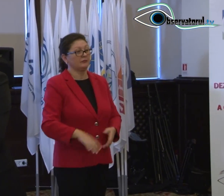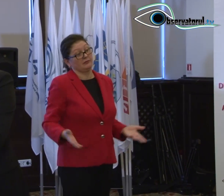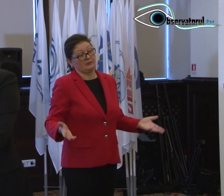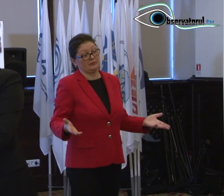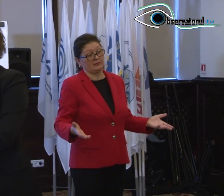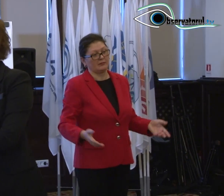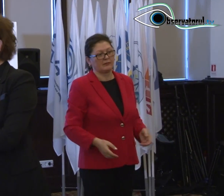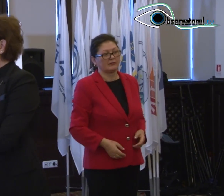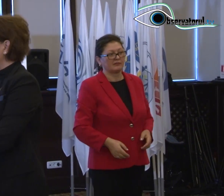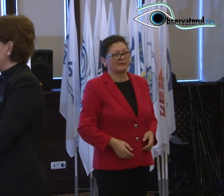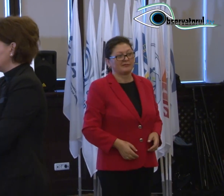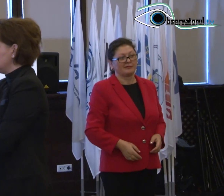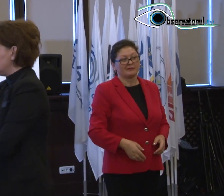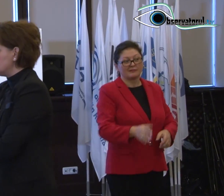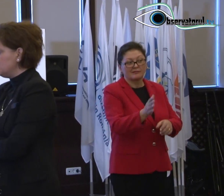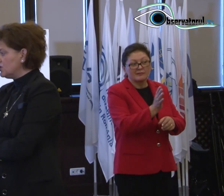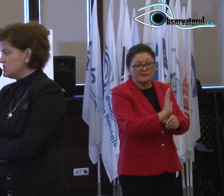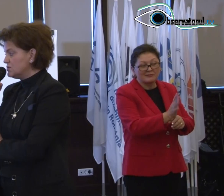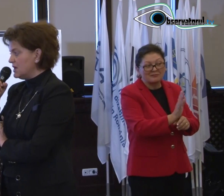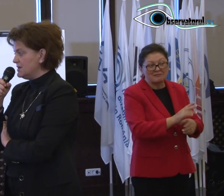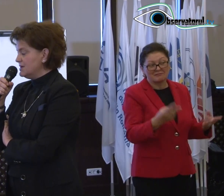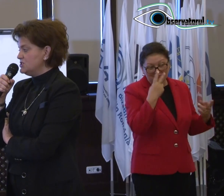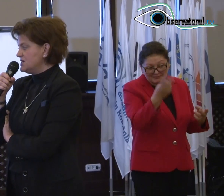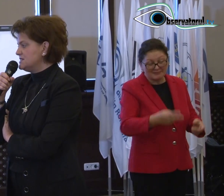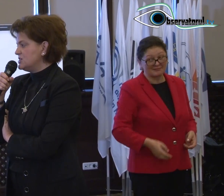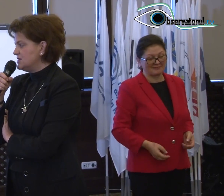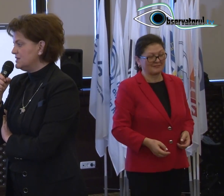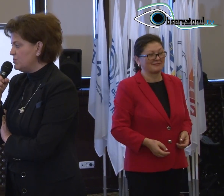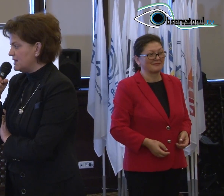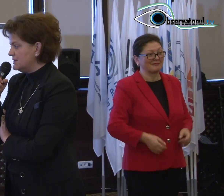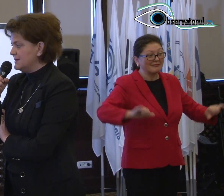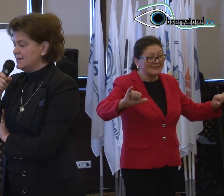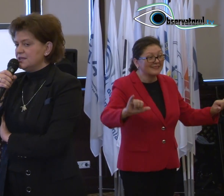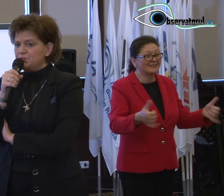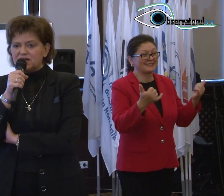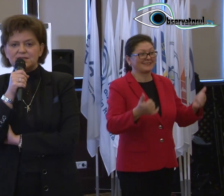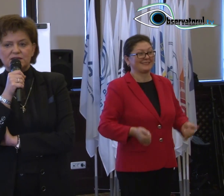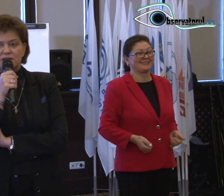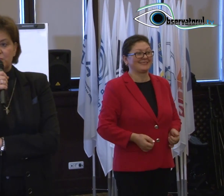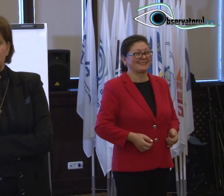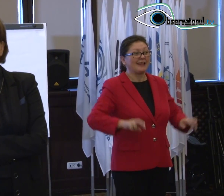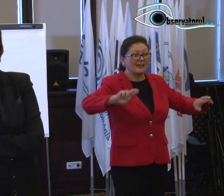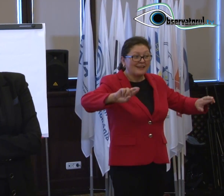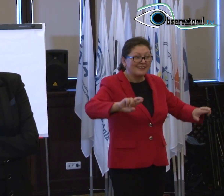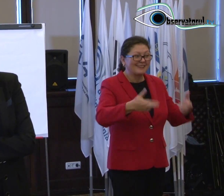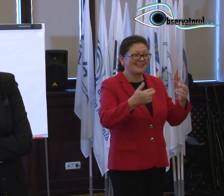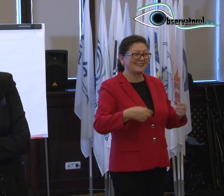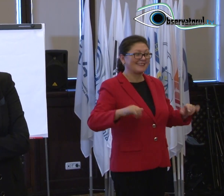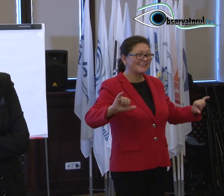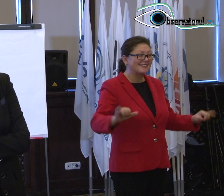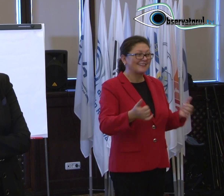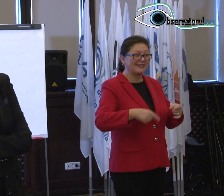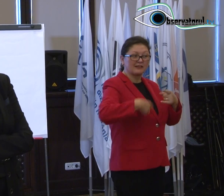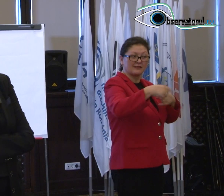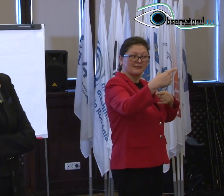aria, cer, emisiunilor pe care le traduc în limbajul mimico-gestual. Ceea ce s-a și întâmplat. Sper să se întâmple și continuarea